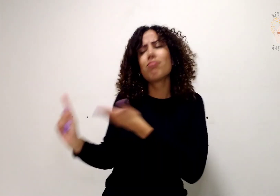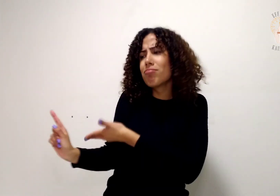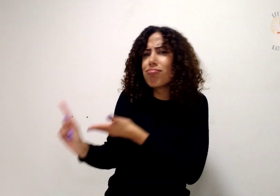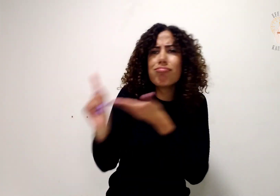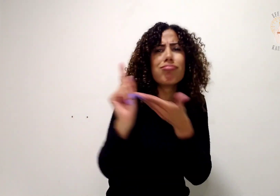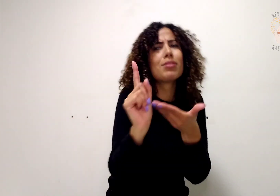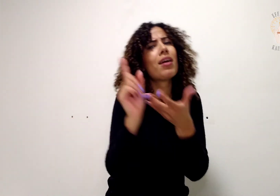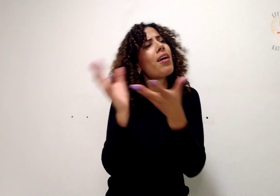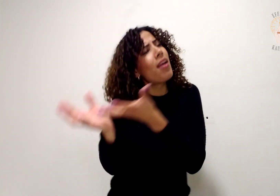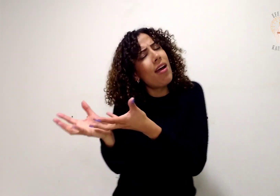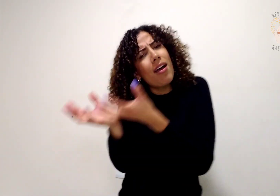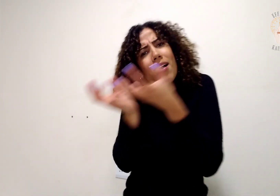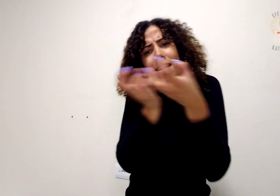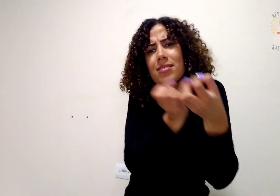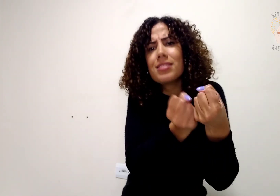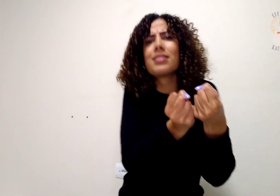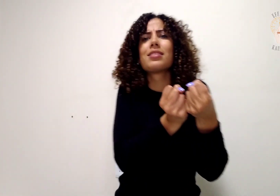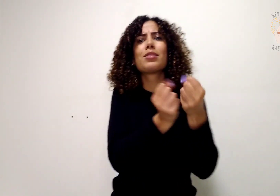fosse a mim mesmo.